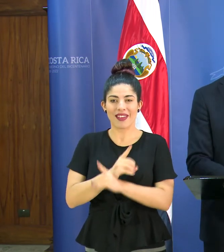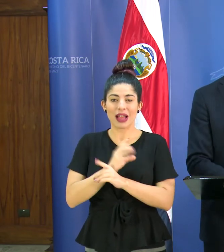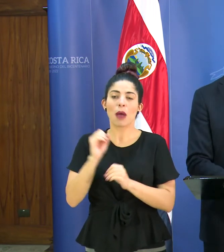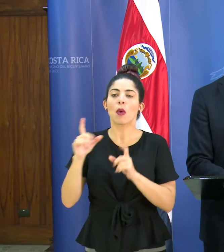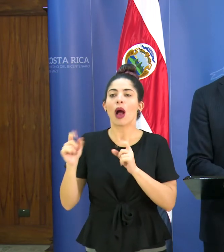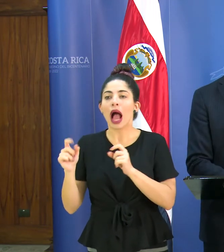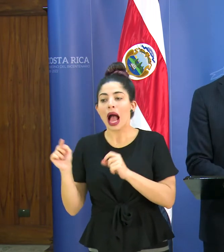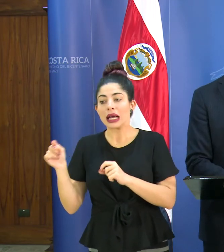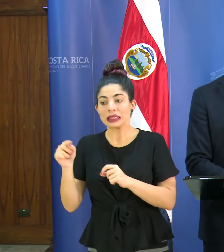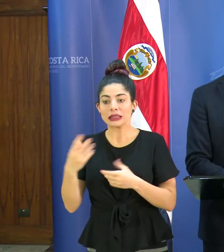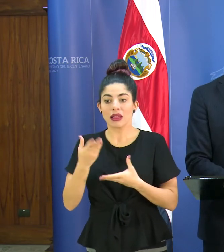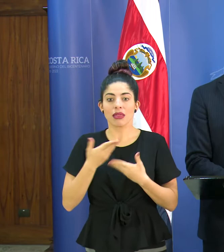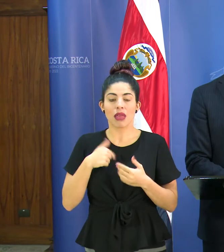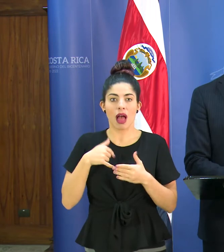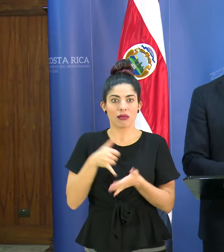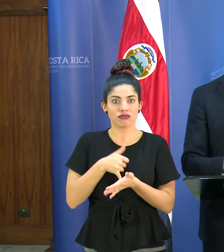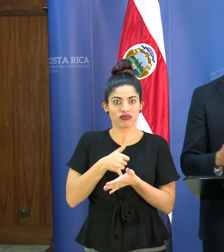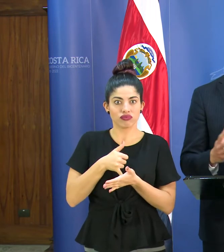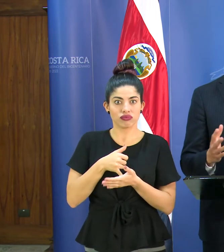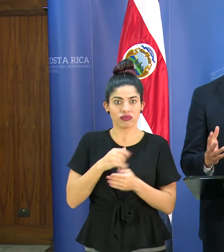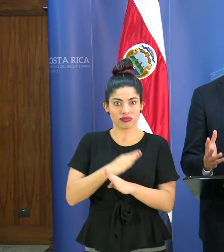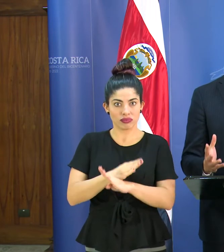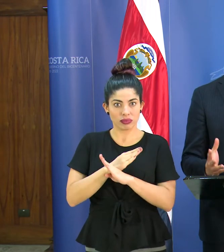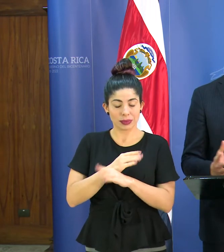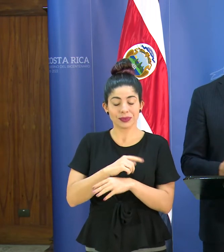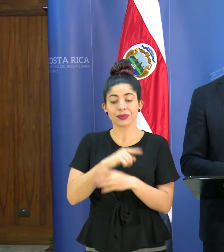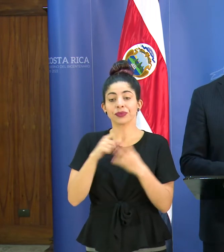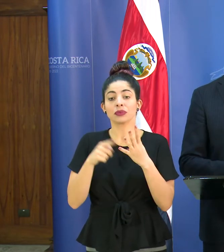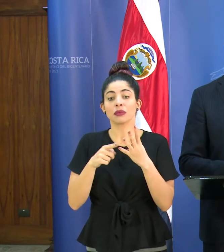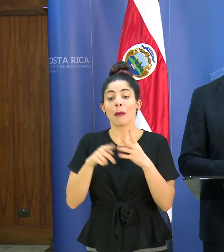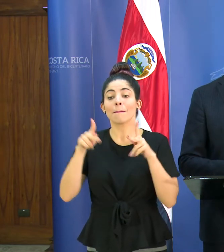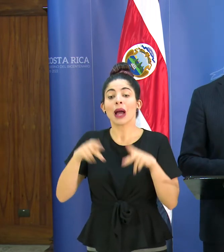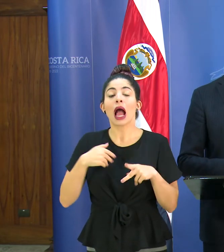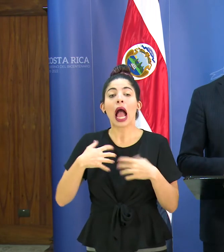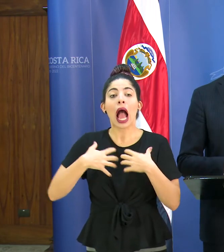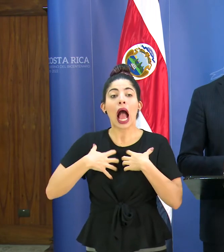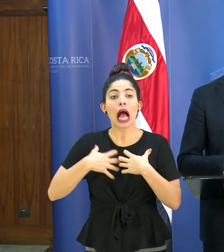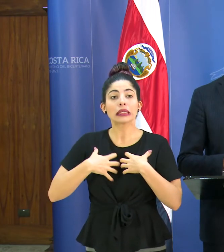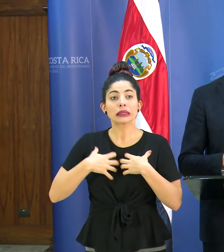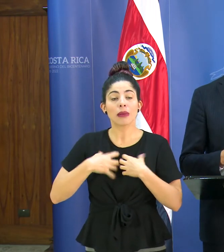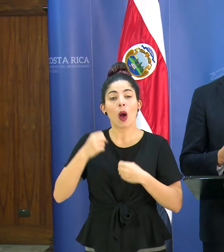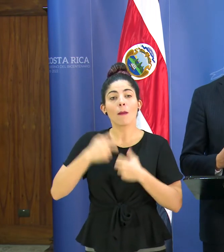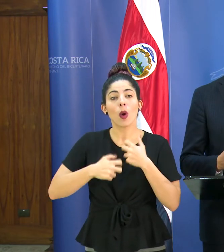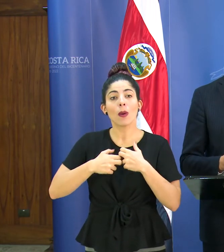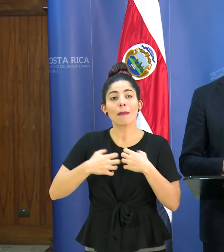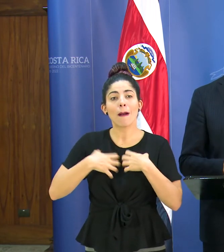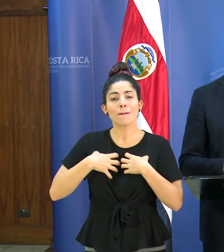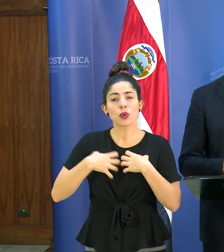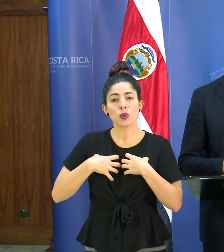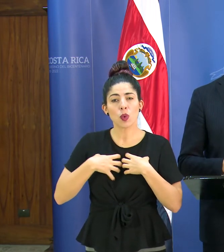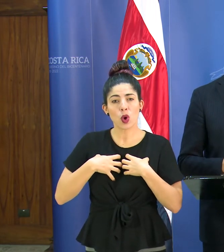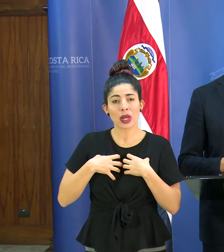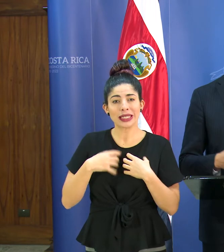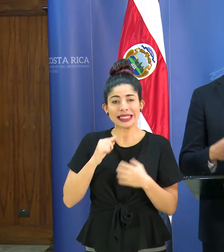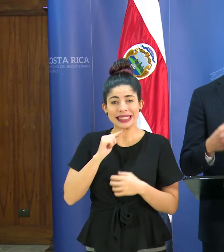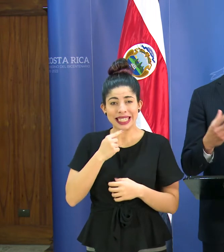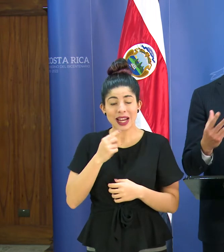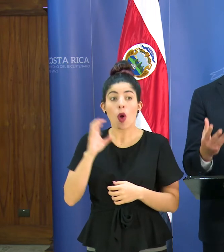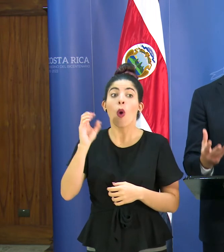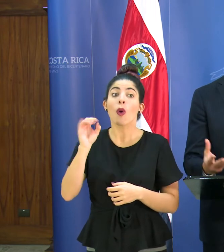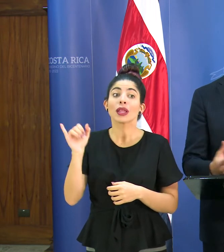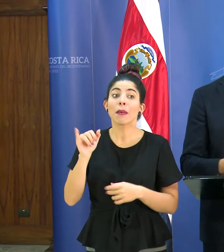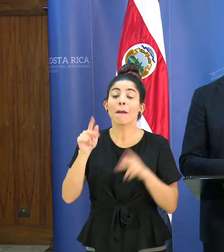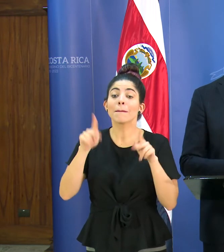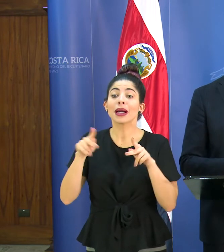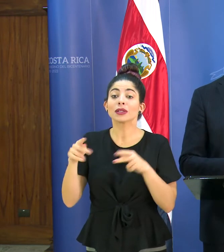cáncer u otras. Las personas que tienen asma o problemas pulmonares crónicos o que también